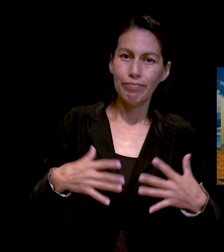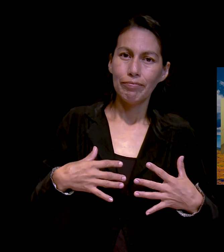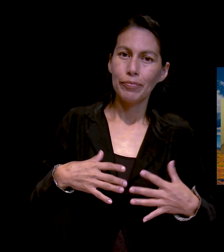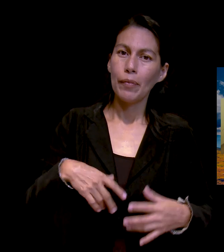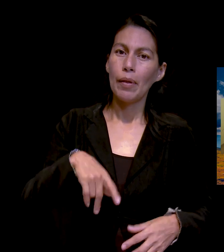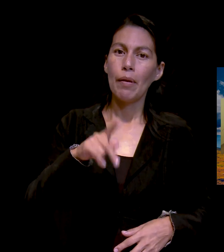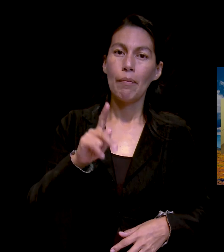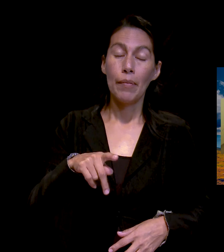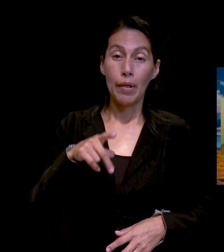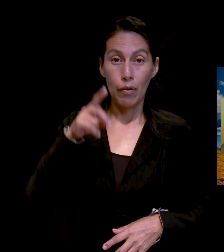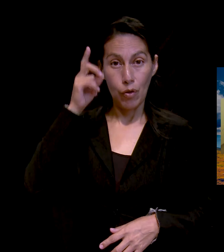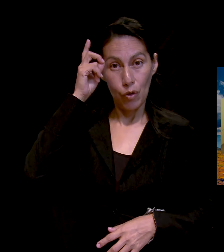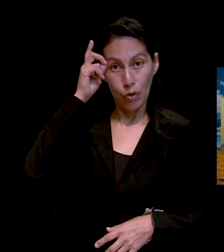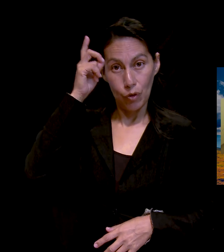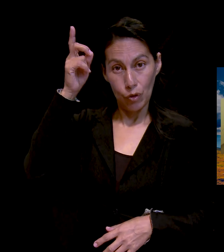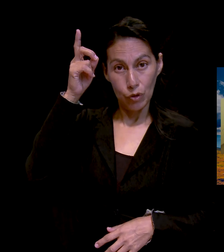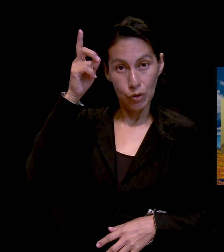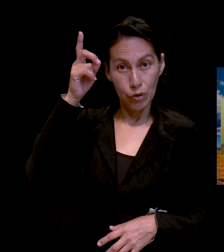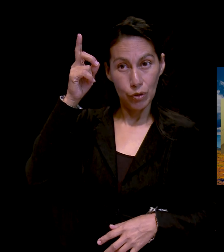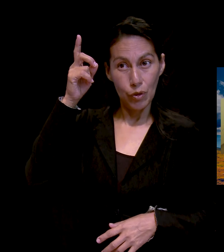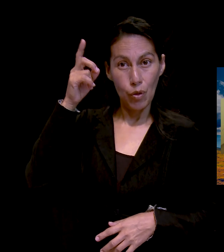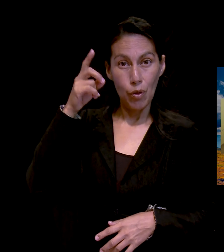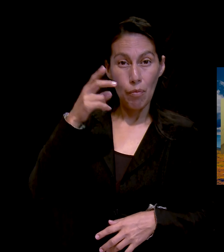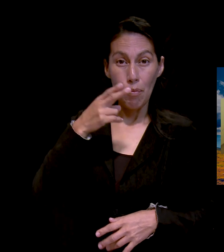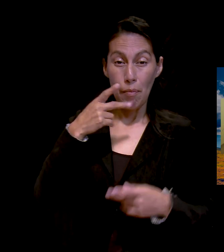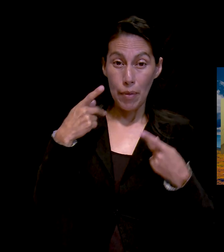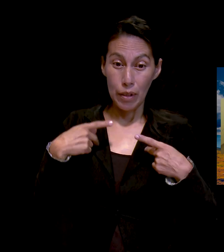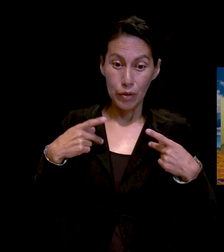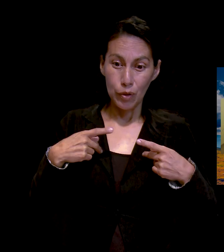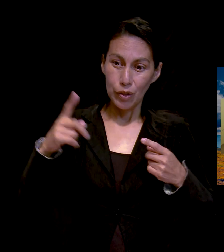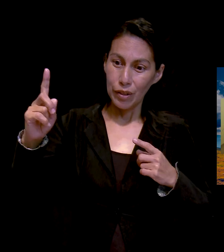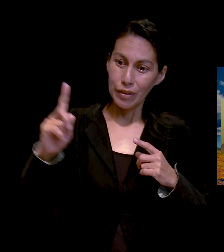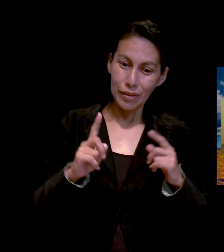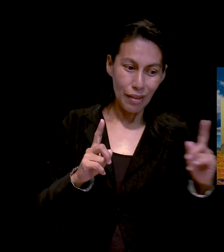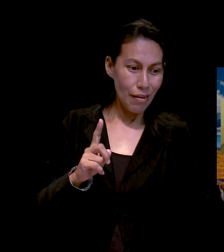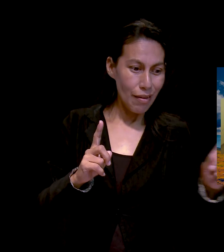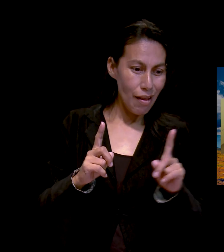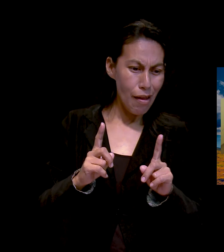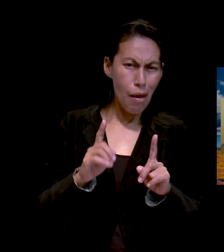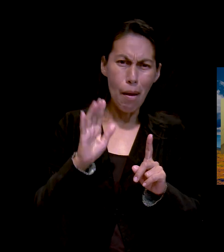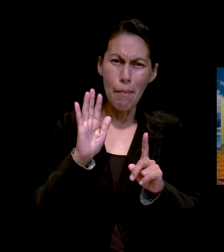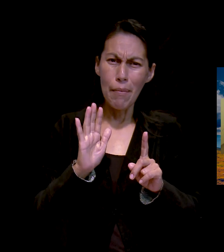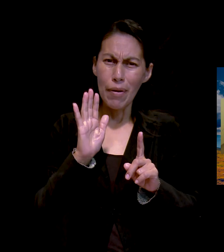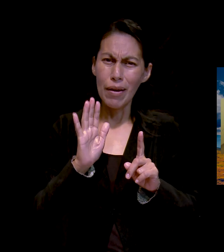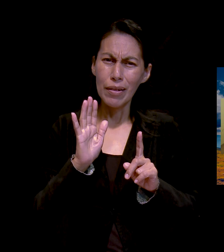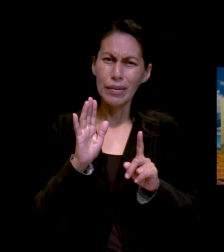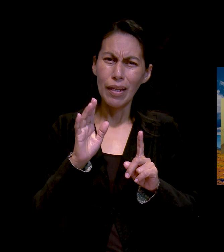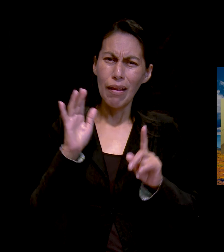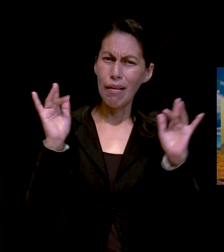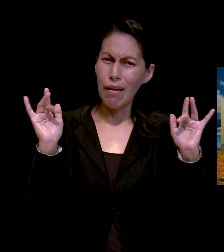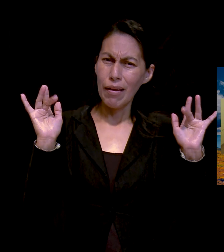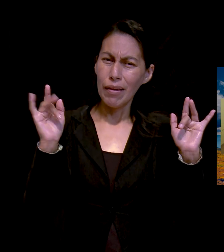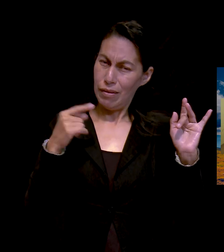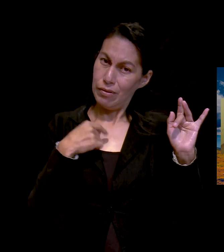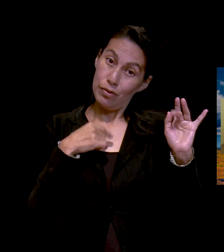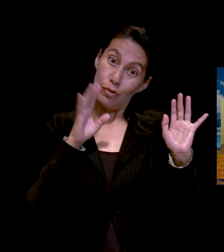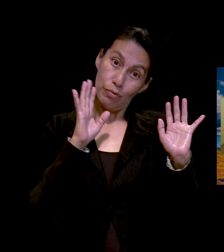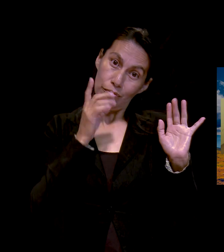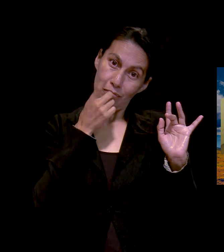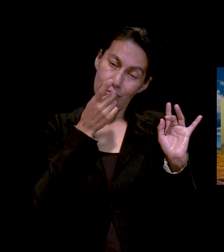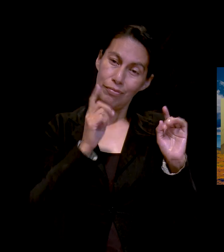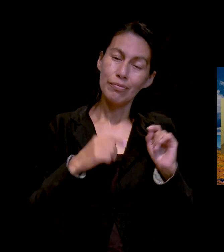incluso también gente, que yo les llamo ángeles, gente que te va poniendo en el camino para que se vayan abriendo las